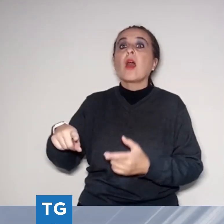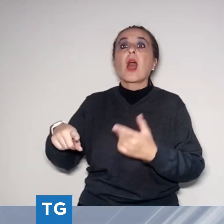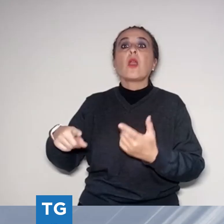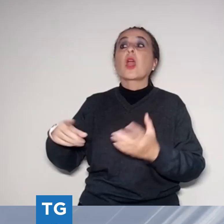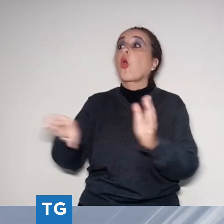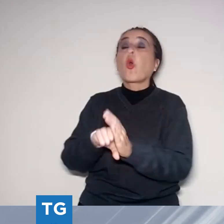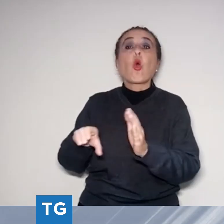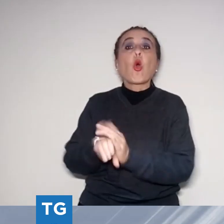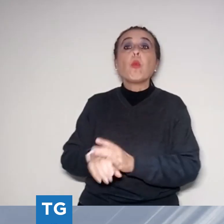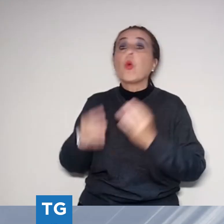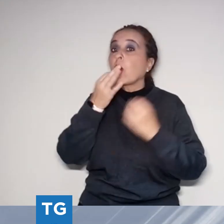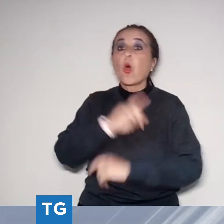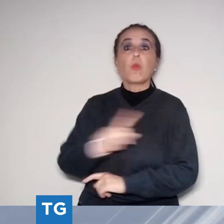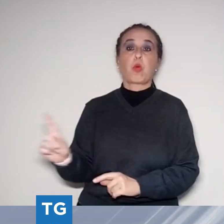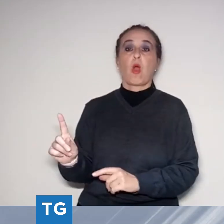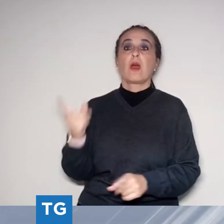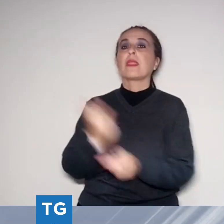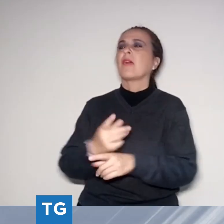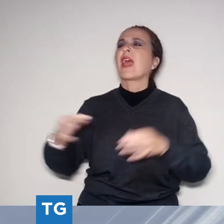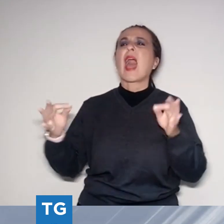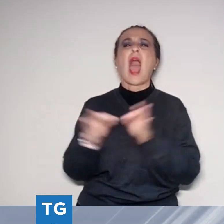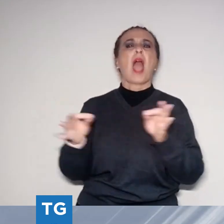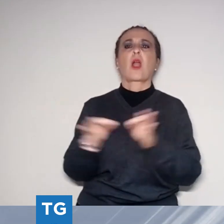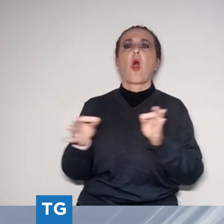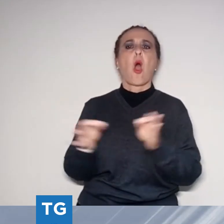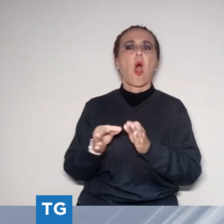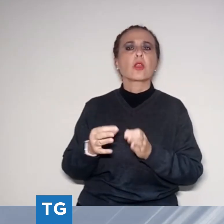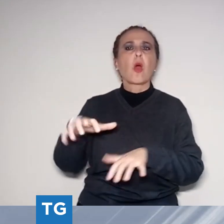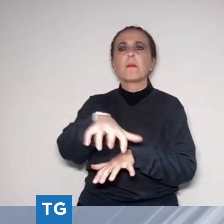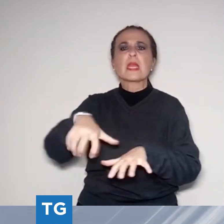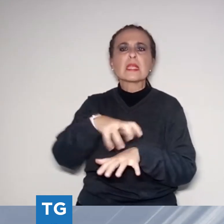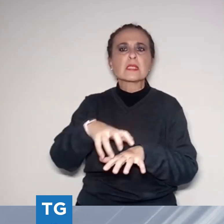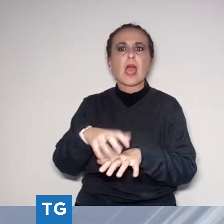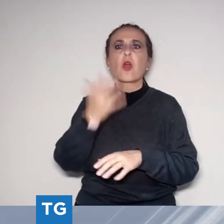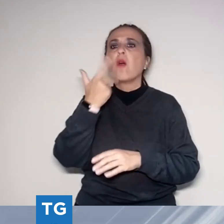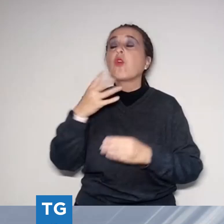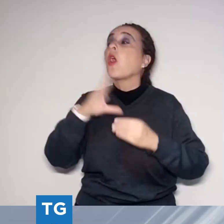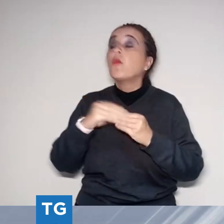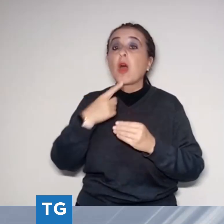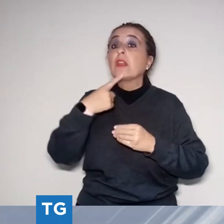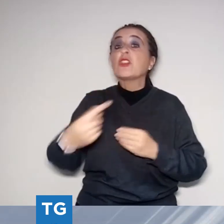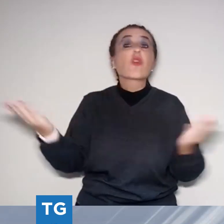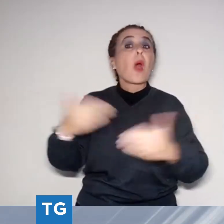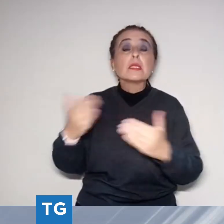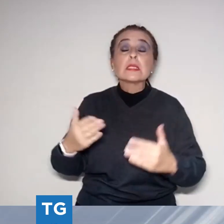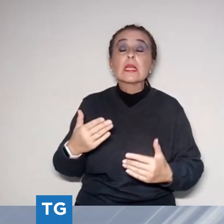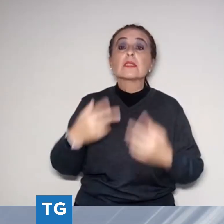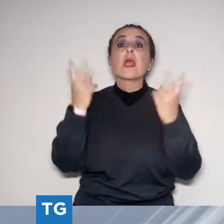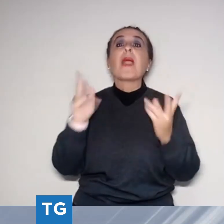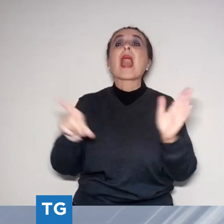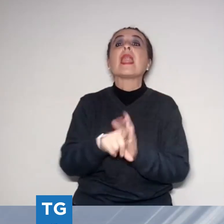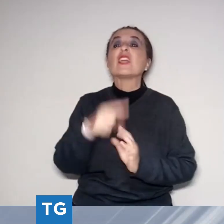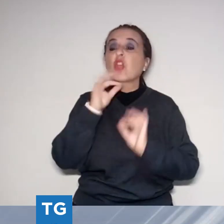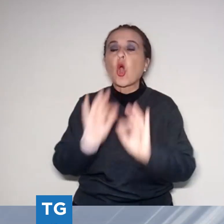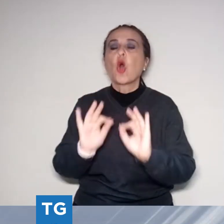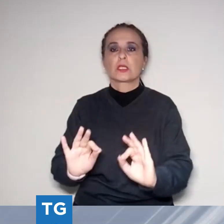accordo programmatico col Ministero. Dite quello che vi pare, smentitemi, ma questo è. Ma secondo il centro-sinistra Palazzo